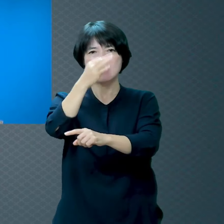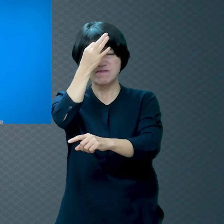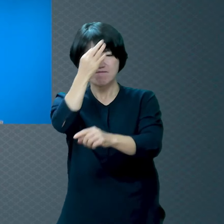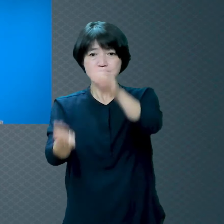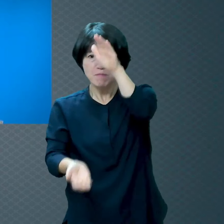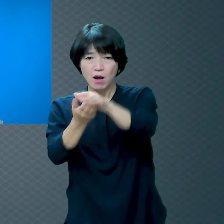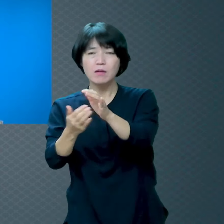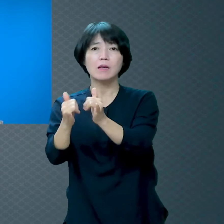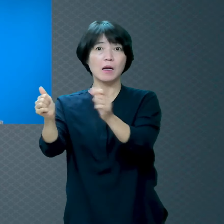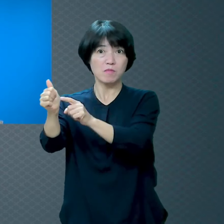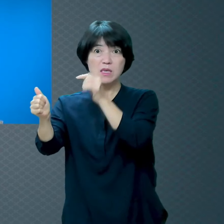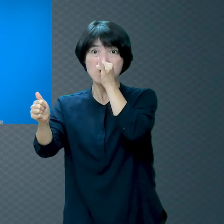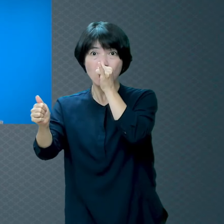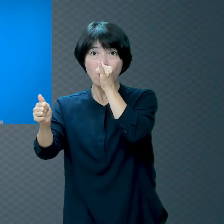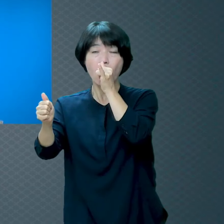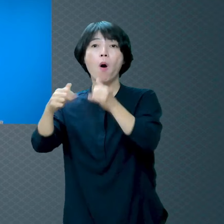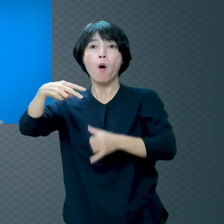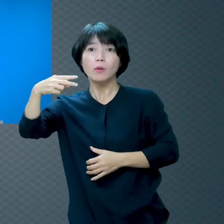있는 의사라도